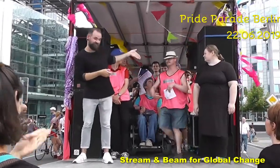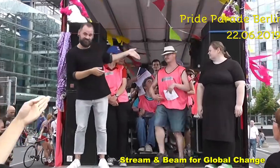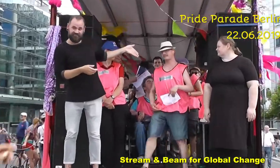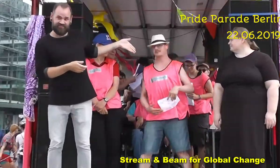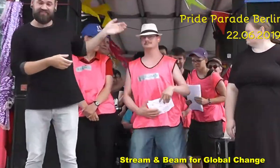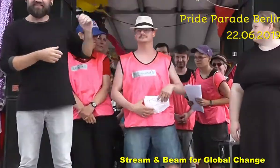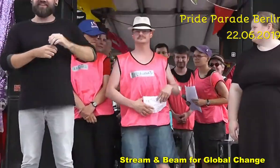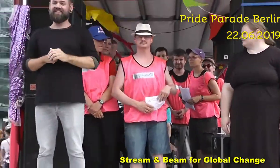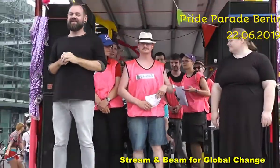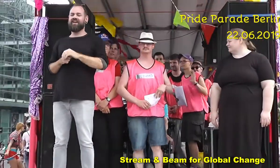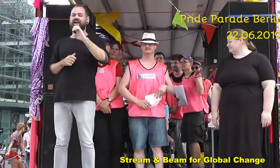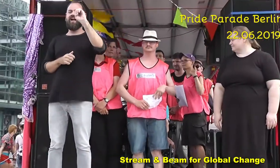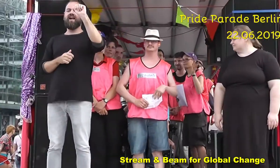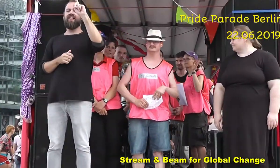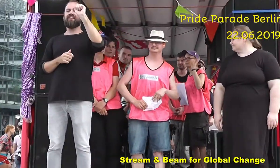Alexandra,